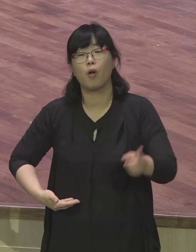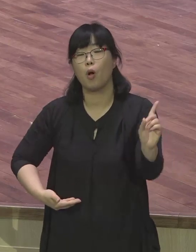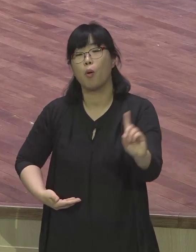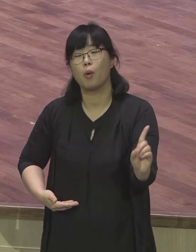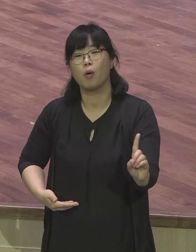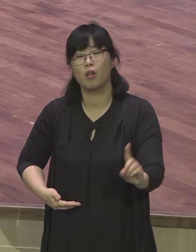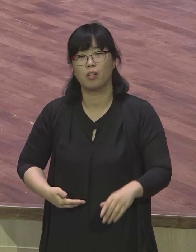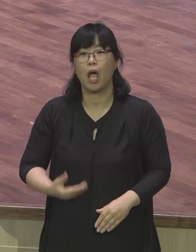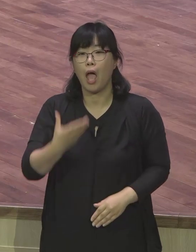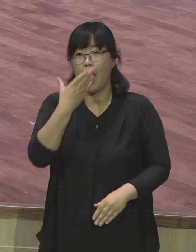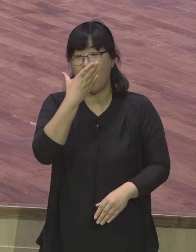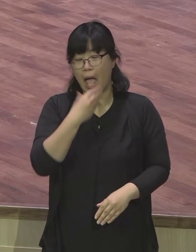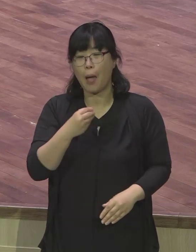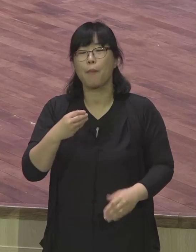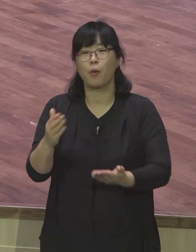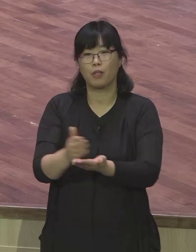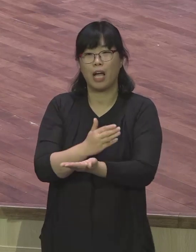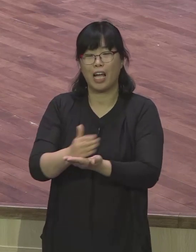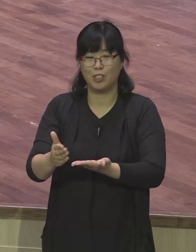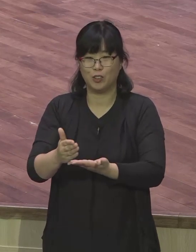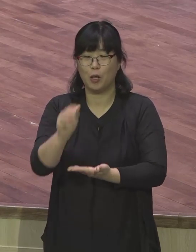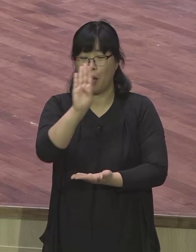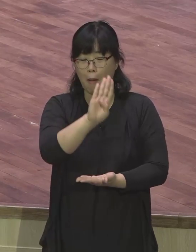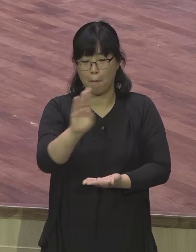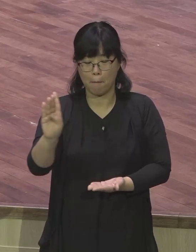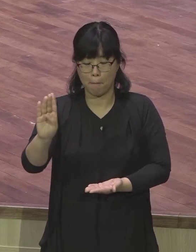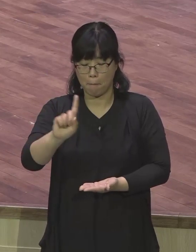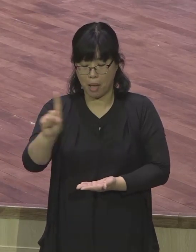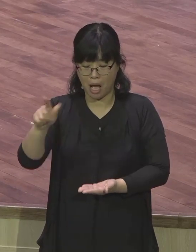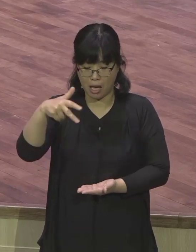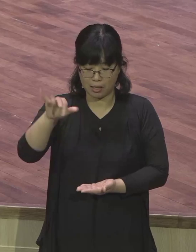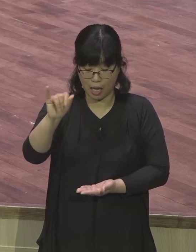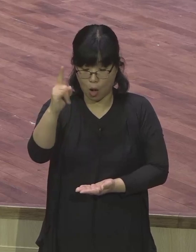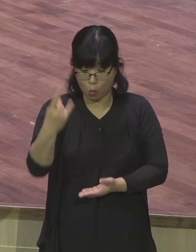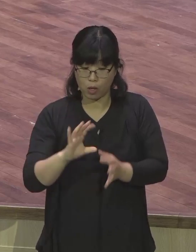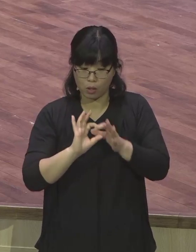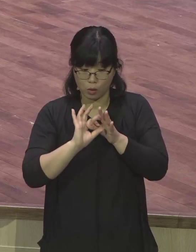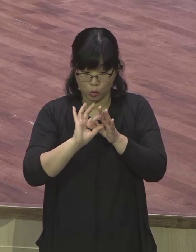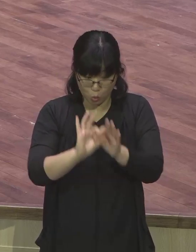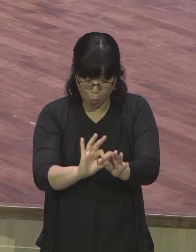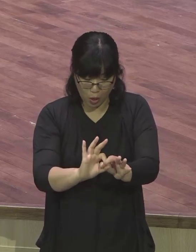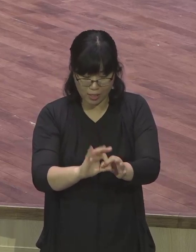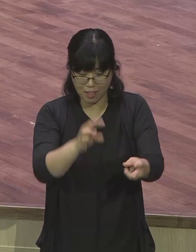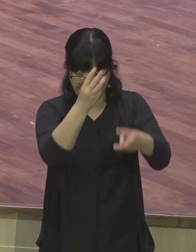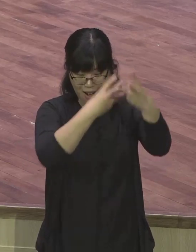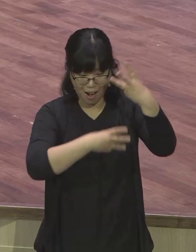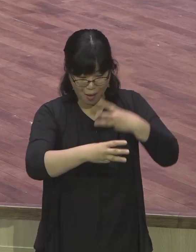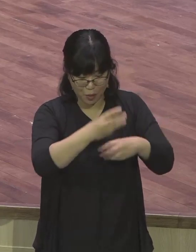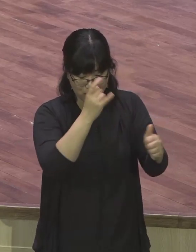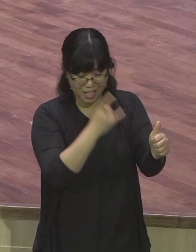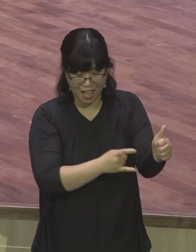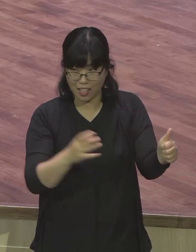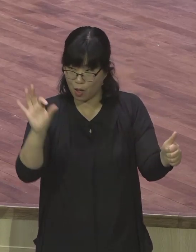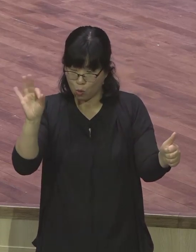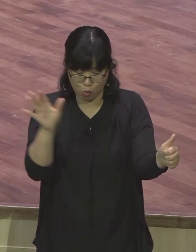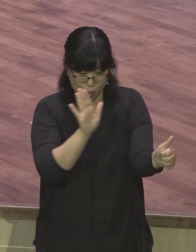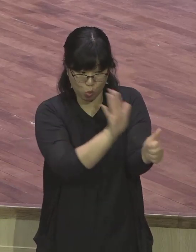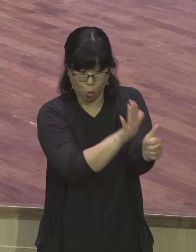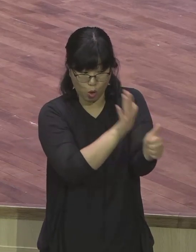나눔 이 바자회를 통해서 우리 랩런트들에게 세계 랩런트 대회 장학금을 주는 이유는 이 랩런트